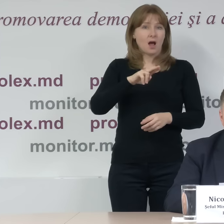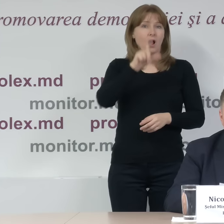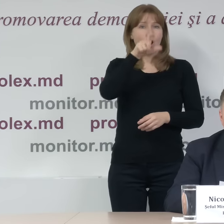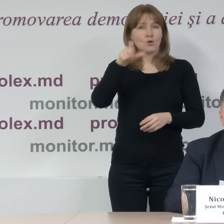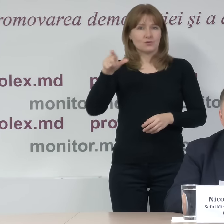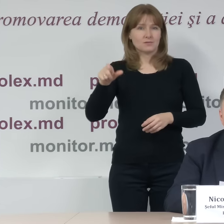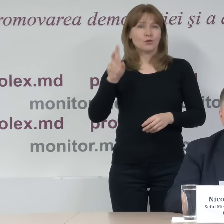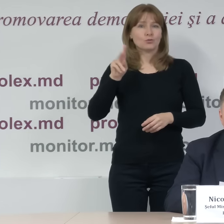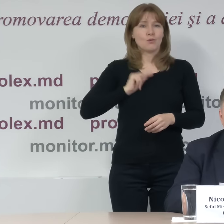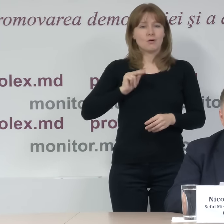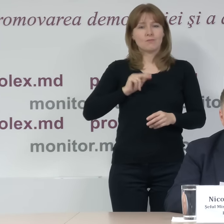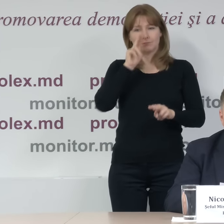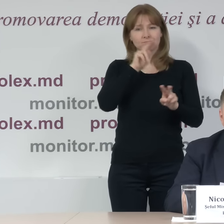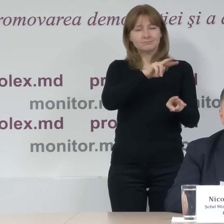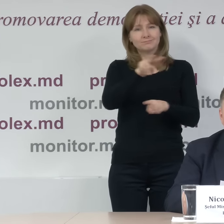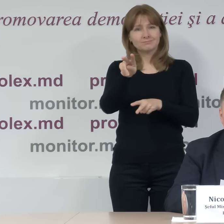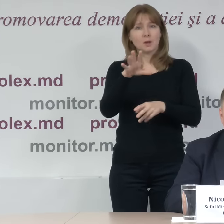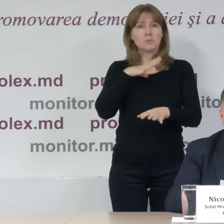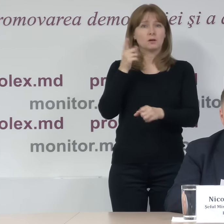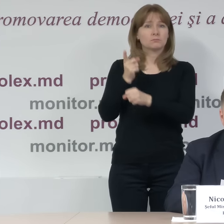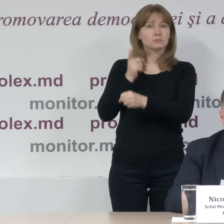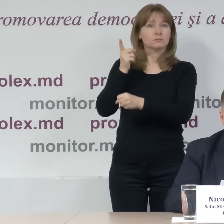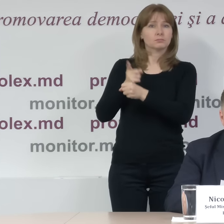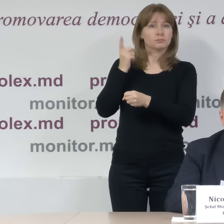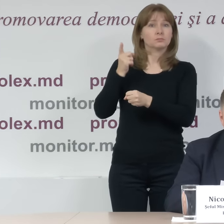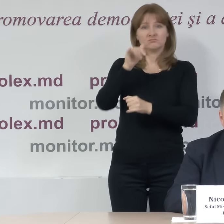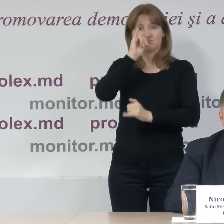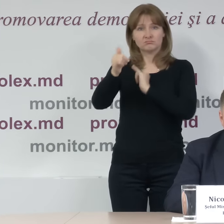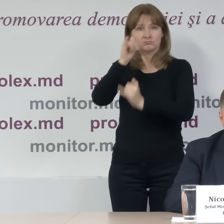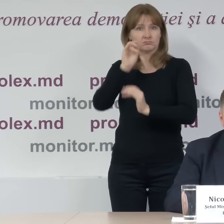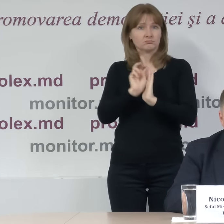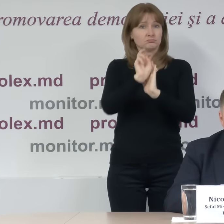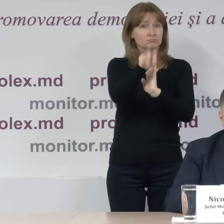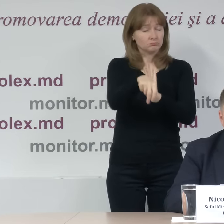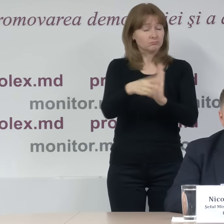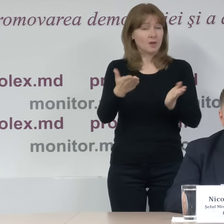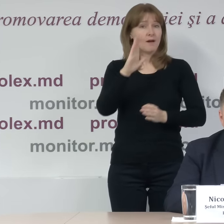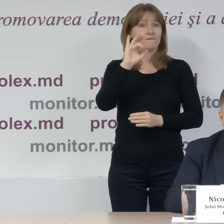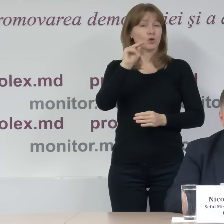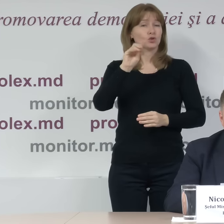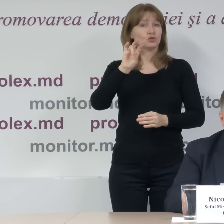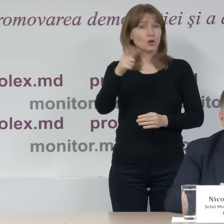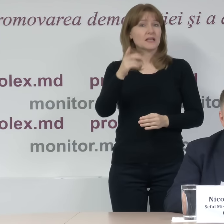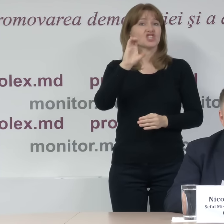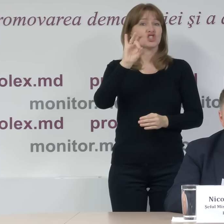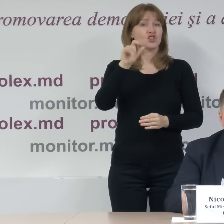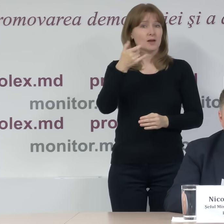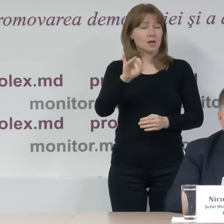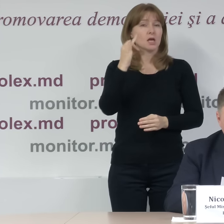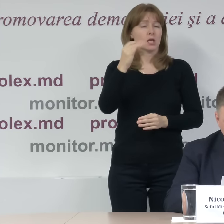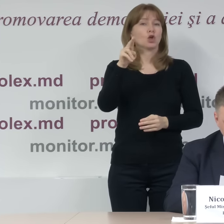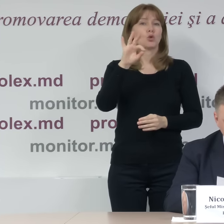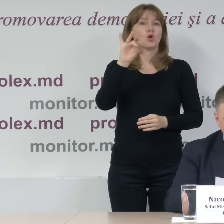sau obstrucționarea procesului de observare liberă au fost constatate alte trei cazuri, la Vorniceni, la Sângerei și la